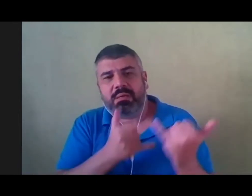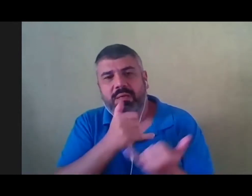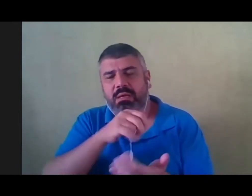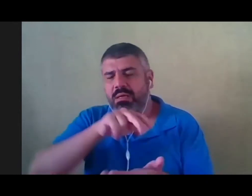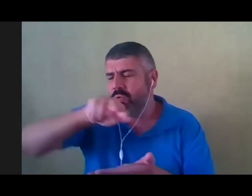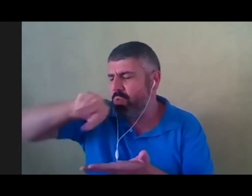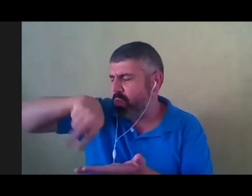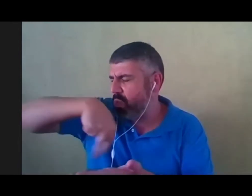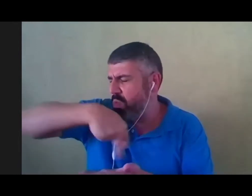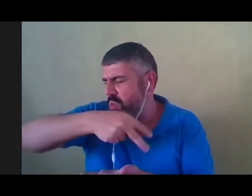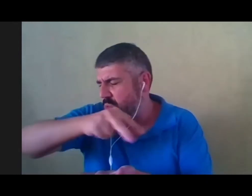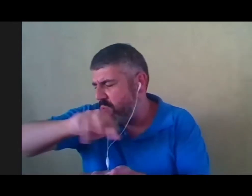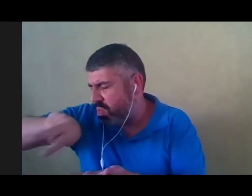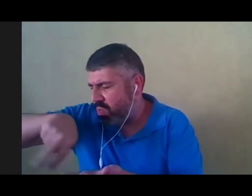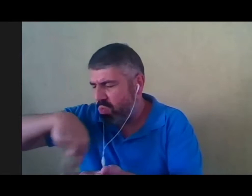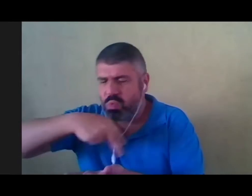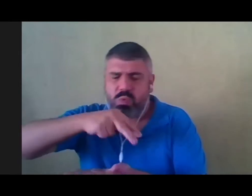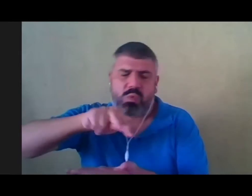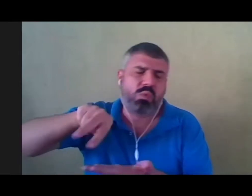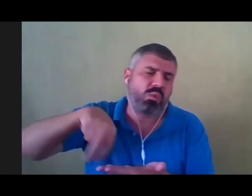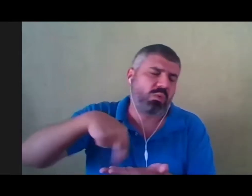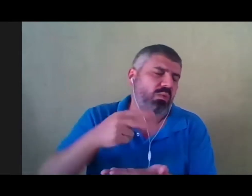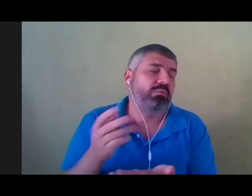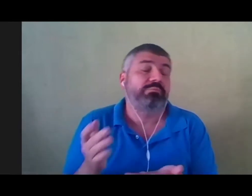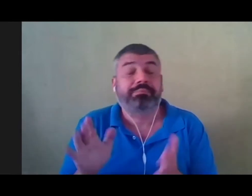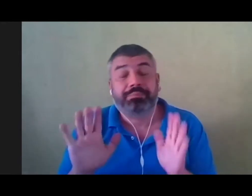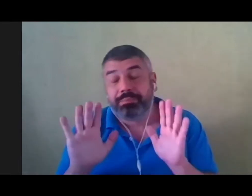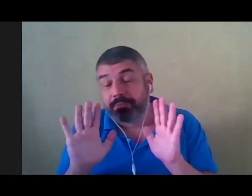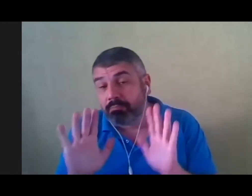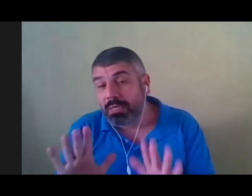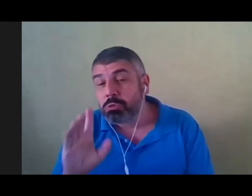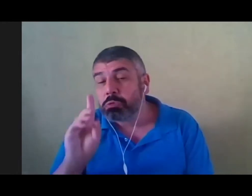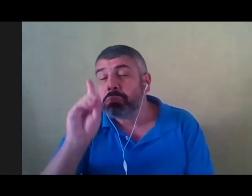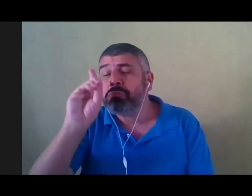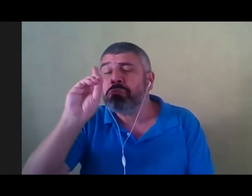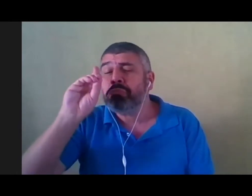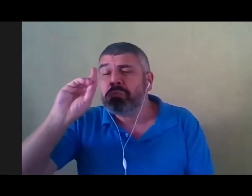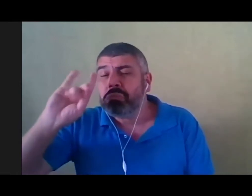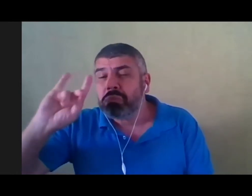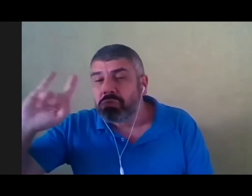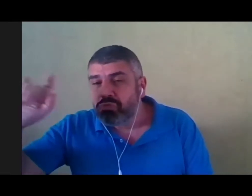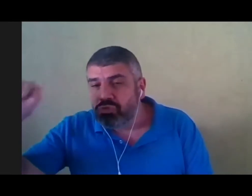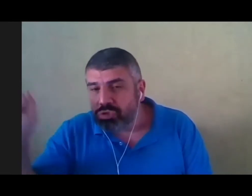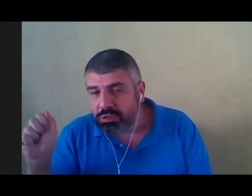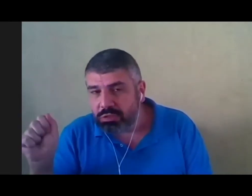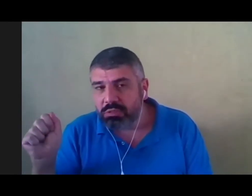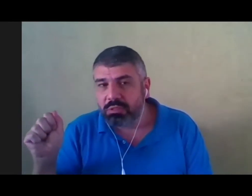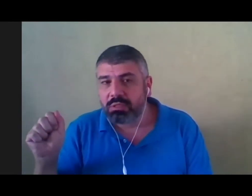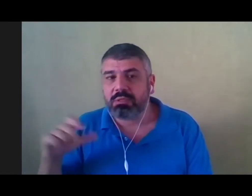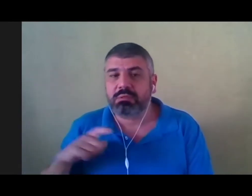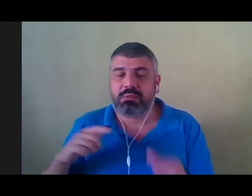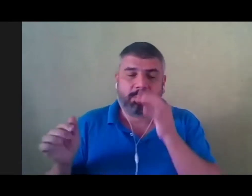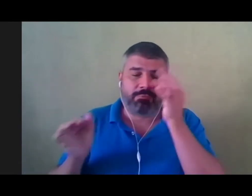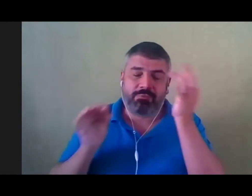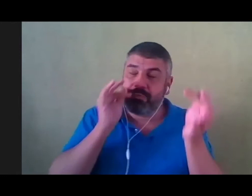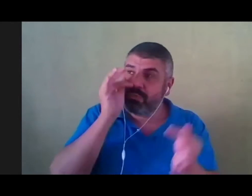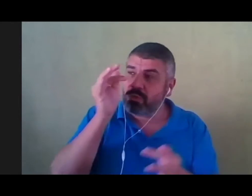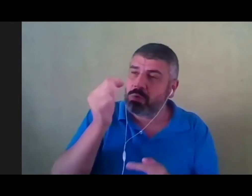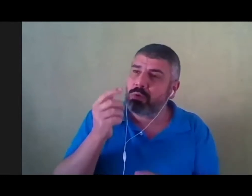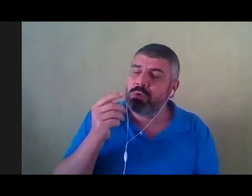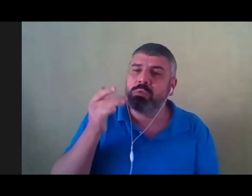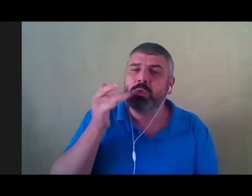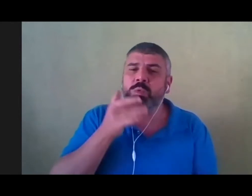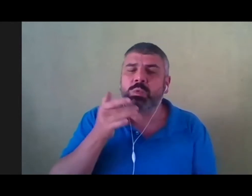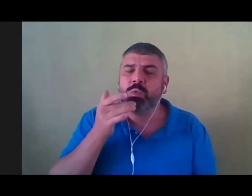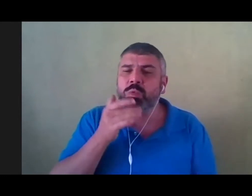do seu balanço. Até que um dia, nem tudo é só flores, perfumes, né? A princesa